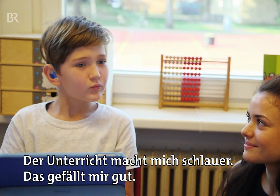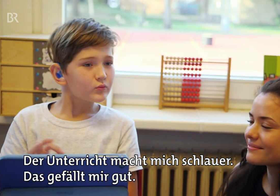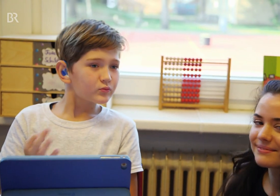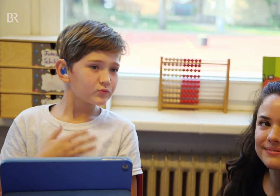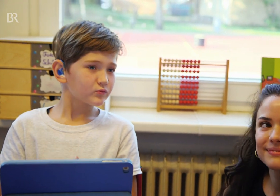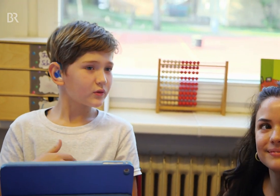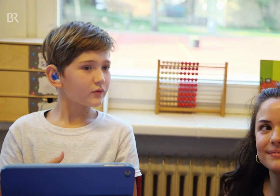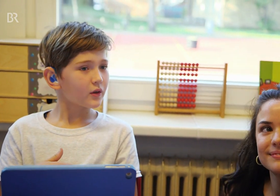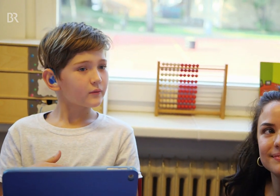mir gut.